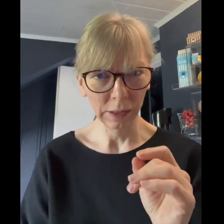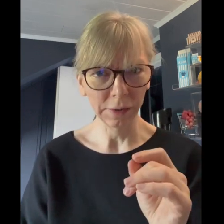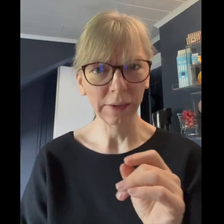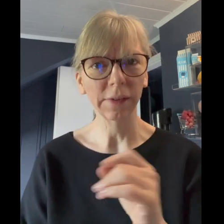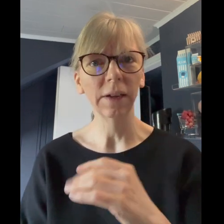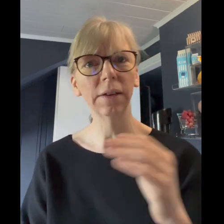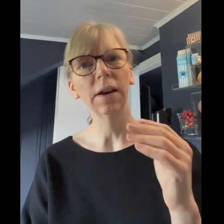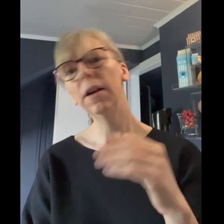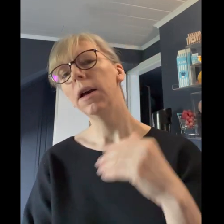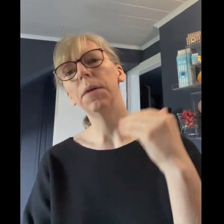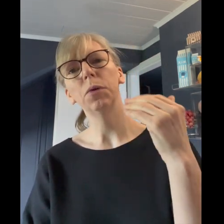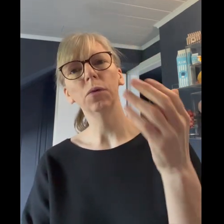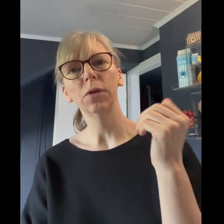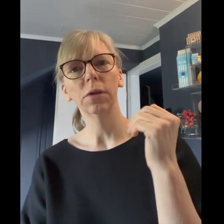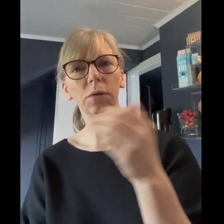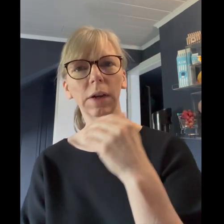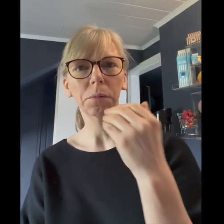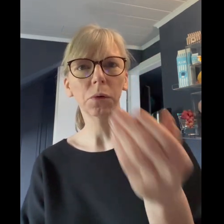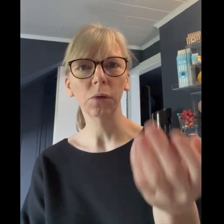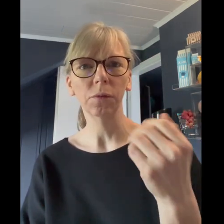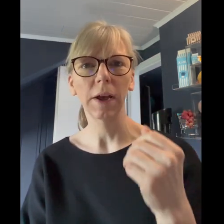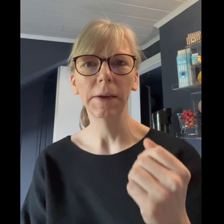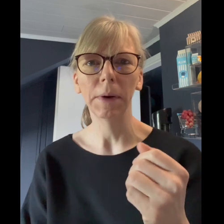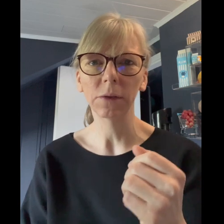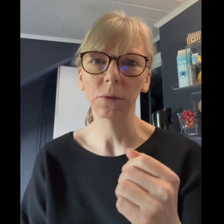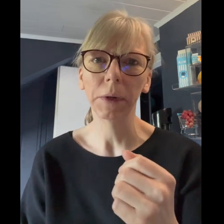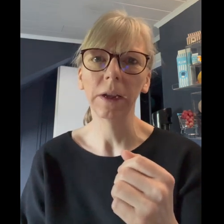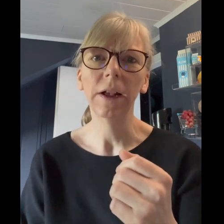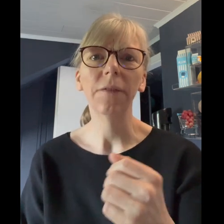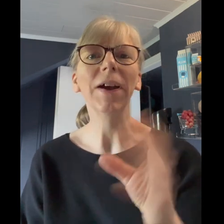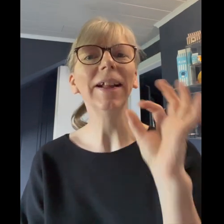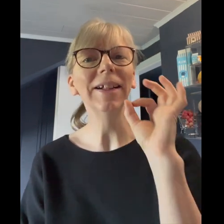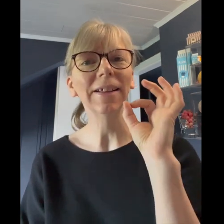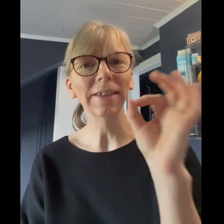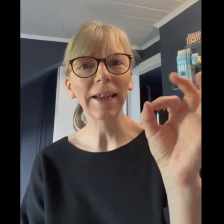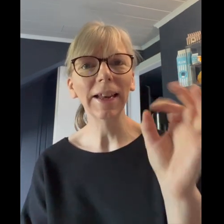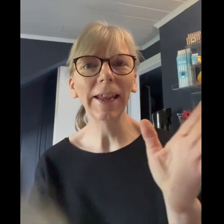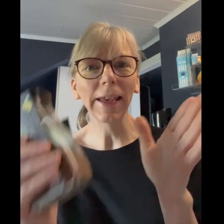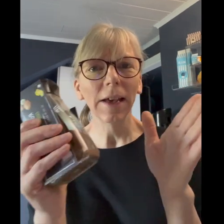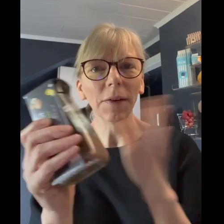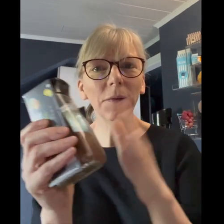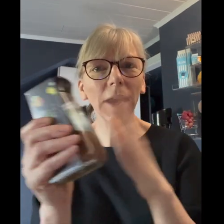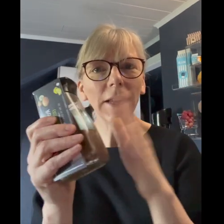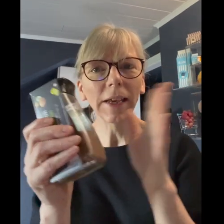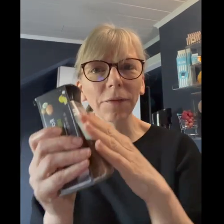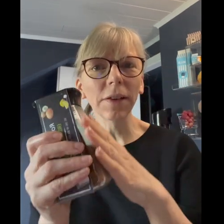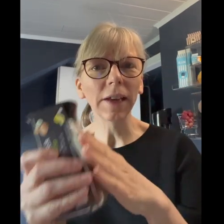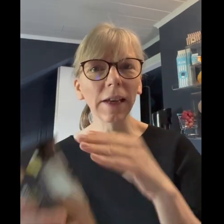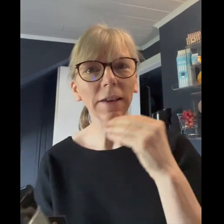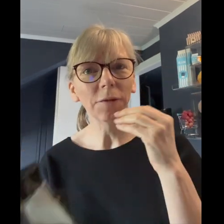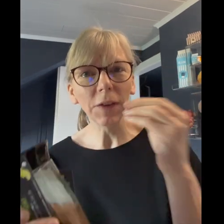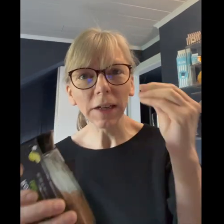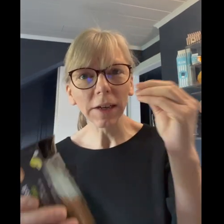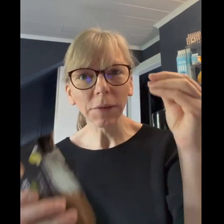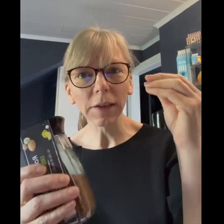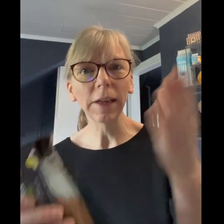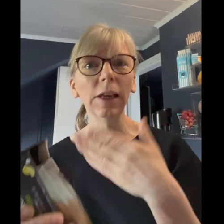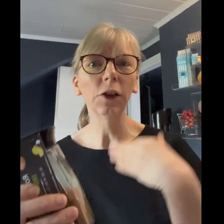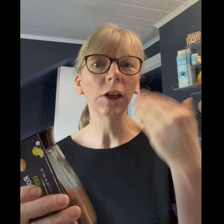tricks dahinter produkte oder das produkt an den markt zu bringen weil ganz ehrlich wenn wir alle kaffee trinker die vier kaffee trinken die trinken